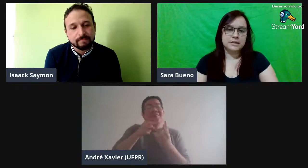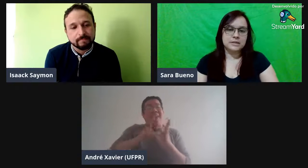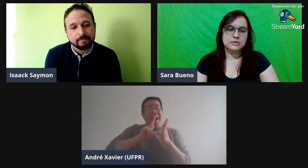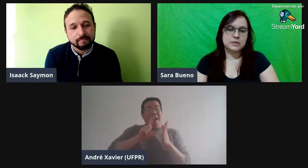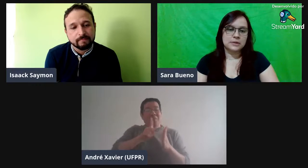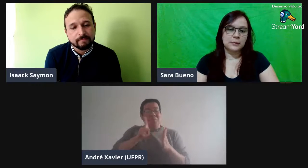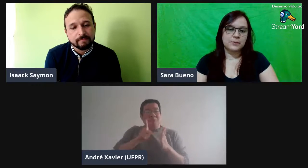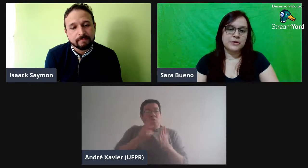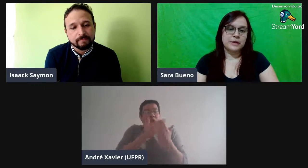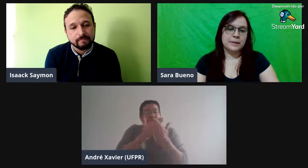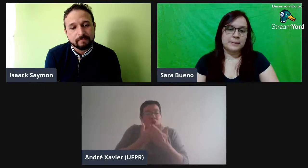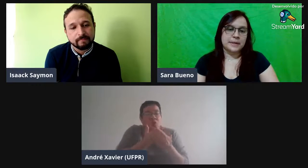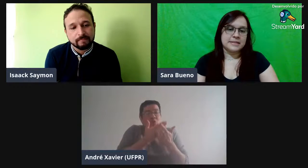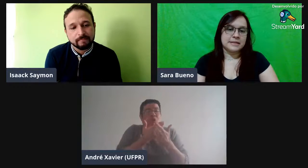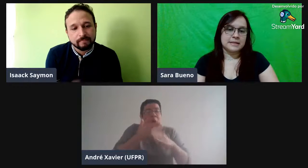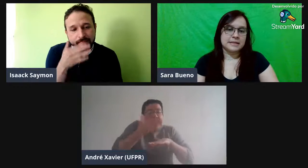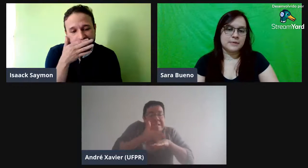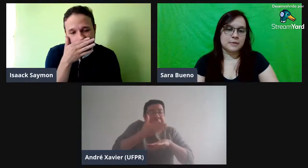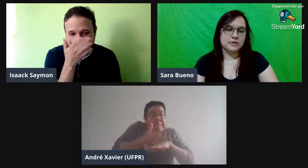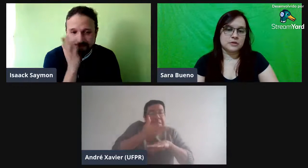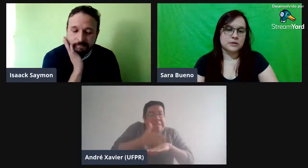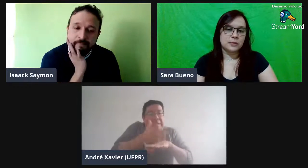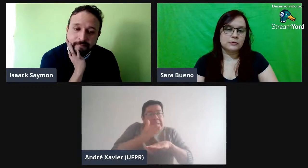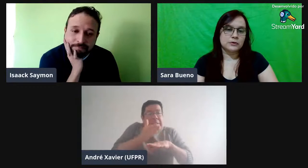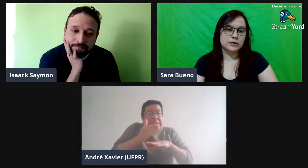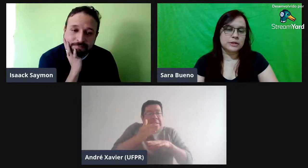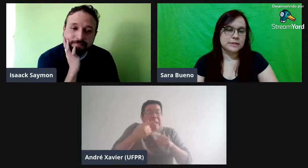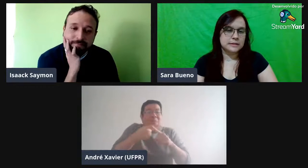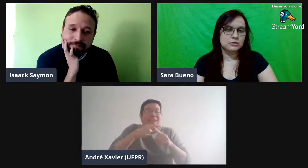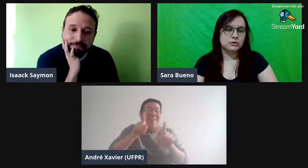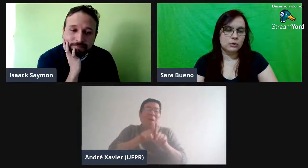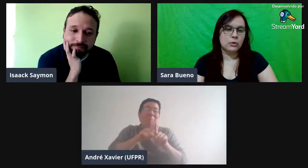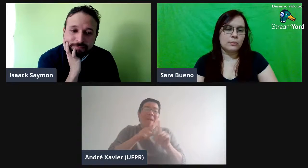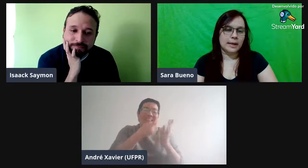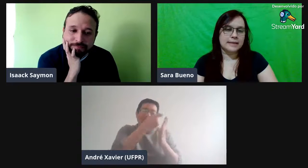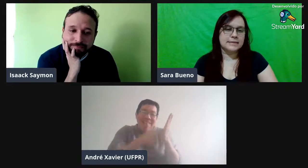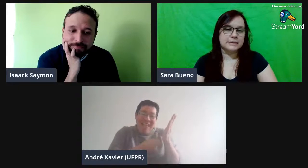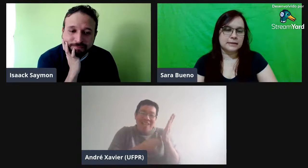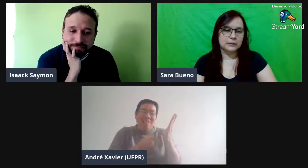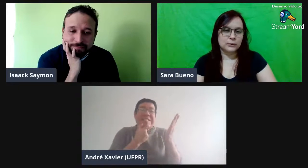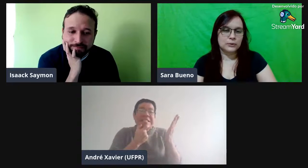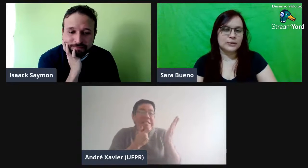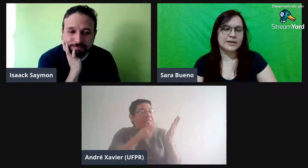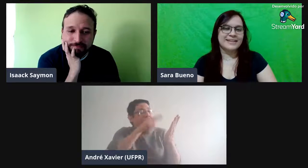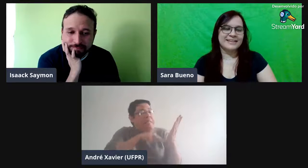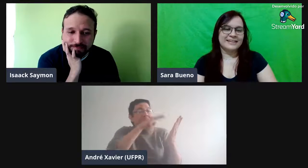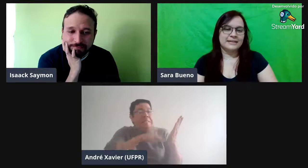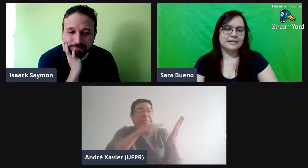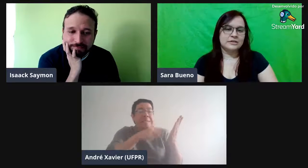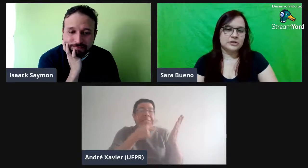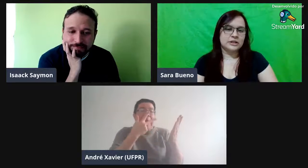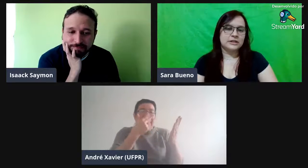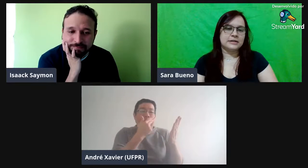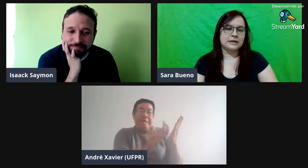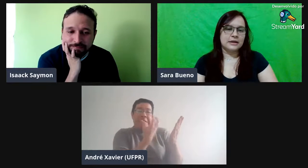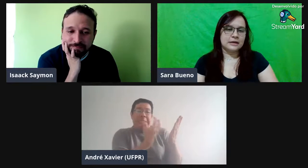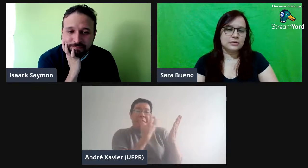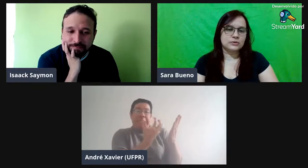terceira situação. Parece que nessa primeira situação, o professor, antes, ele estudou mais, ele treinou, né. Tinha ali texto,